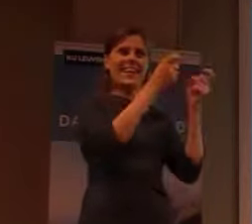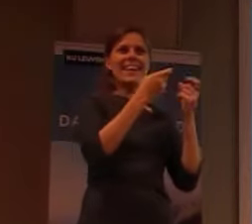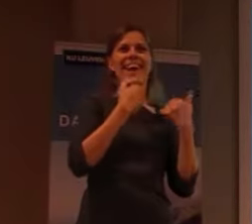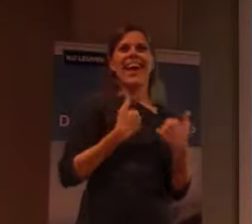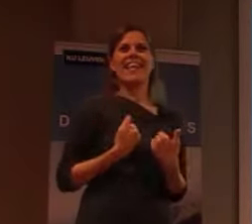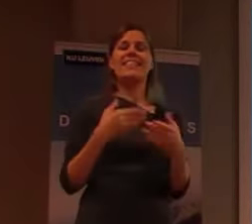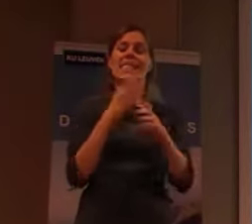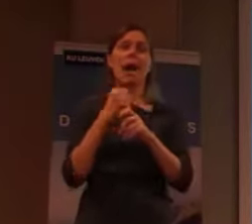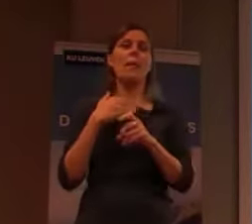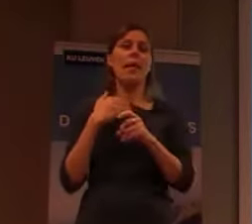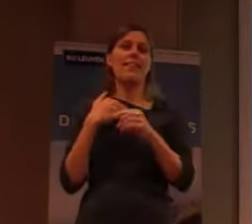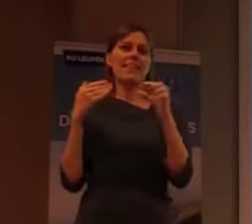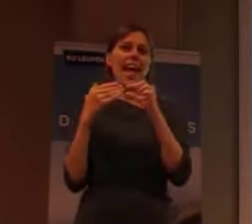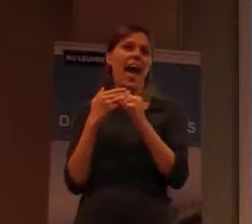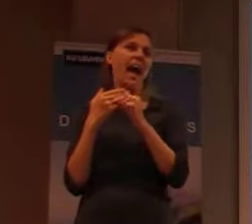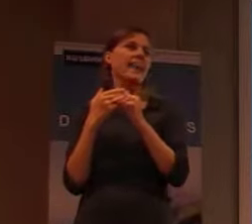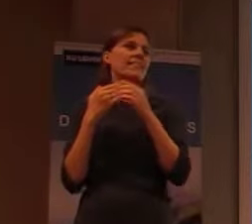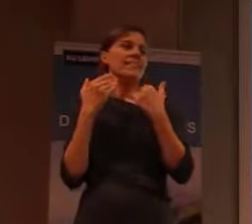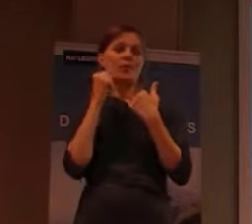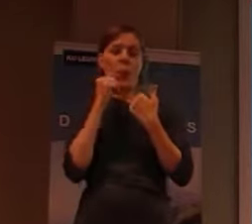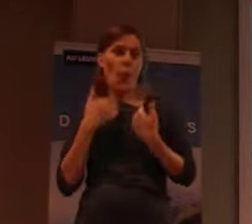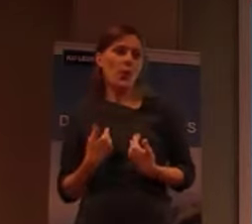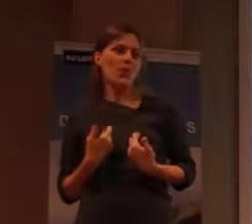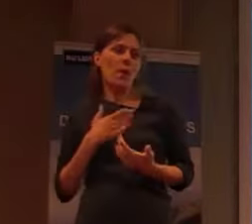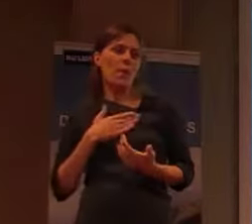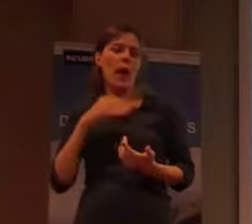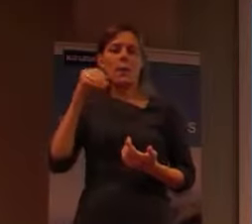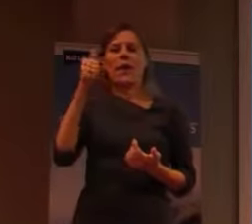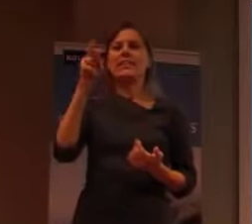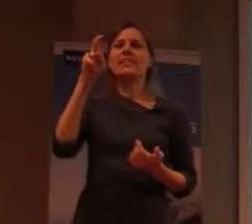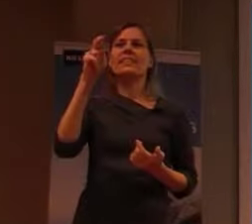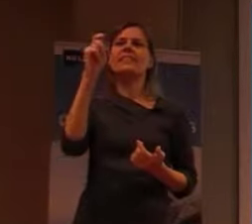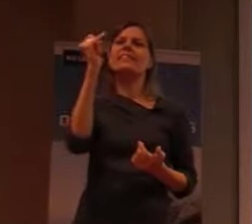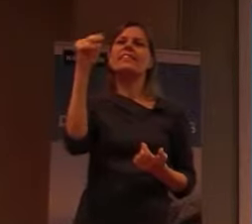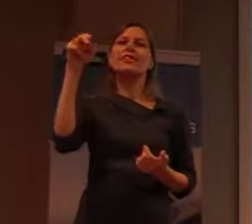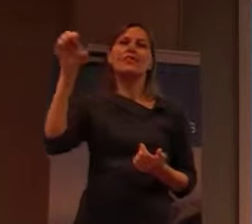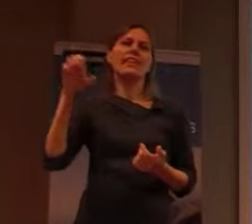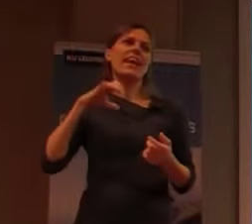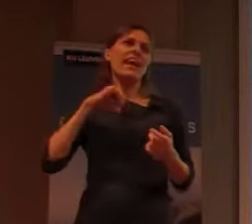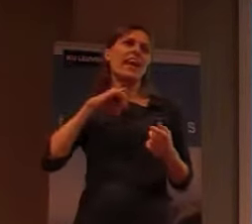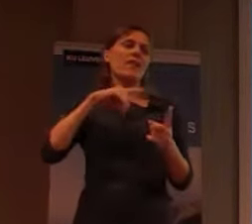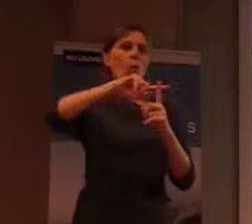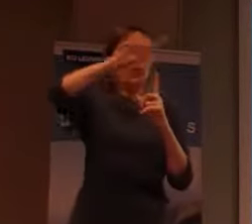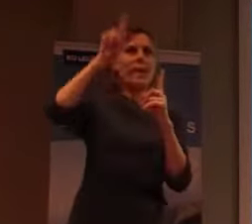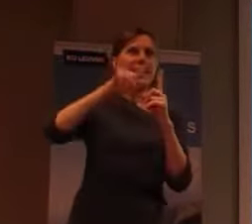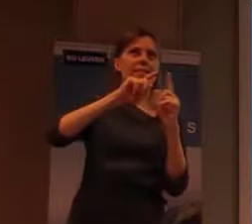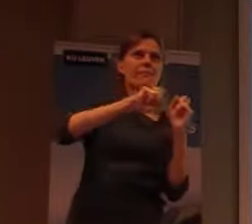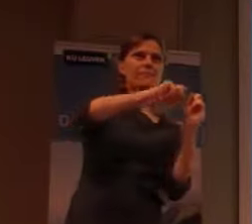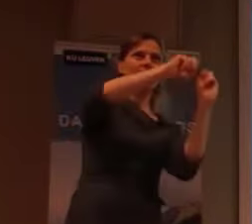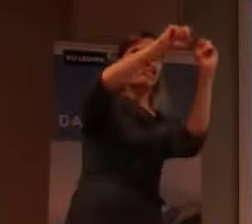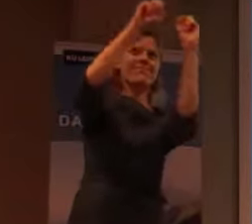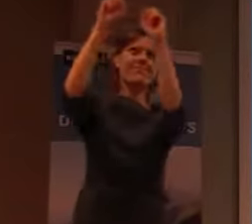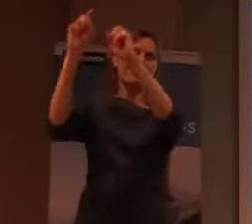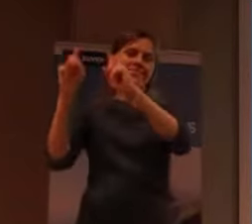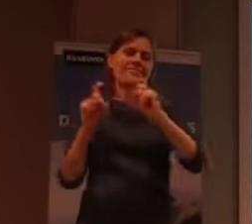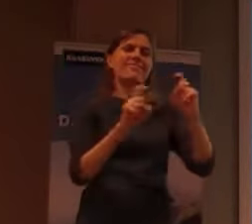mijn echteroont Martien hebben we eigenlijk de wereld zowat rond gereisd. En het was inderdaad in het kader